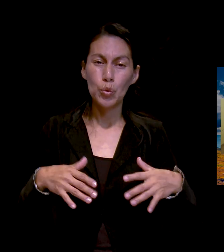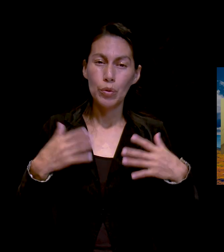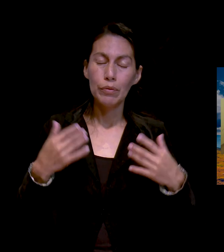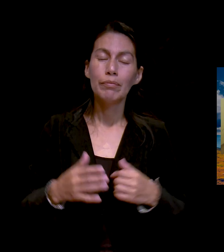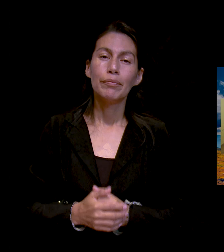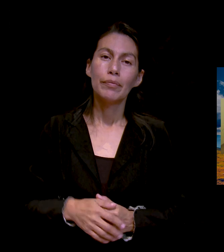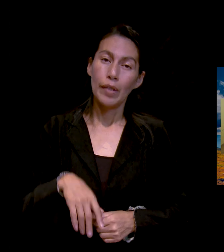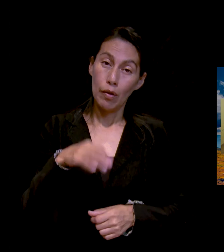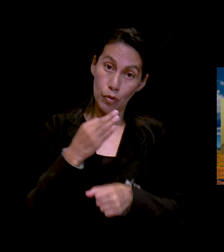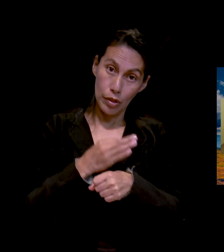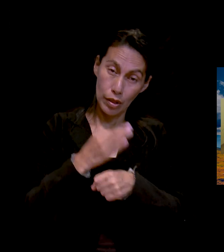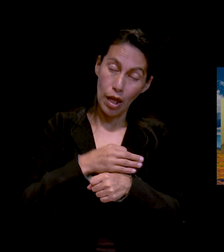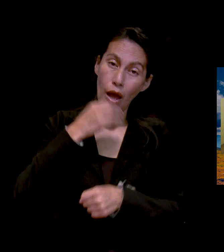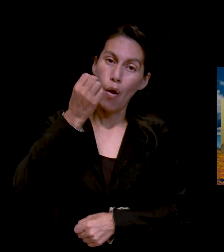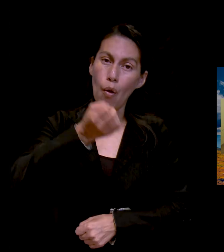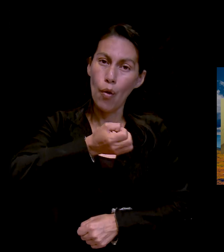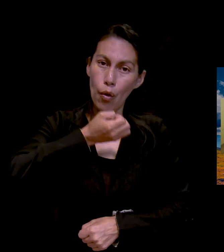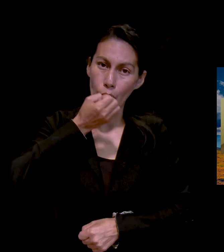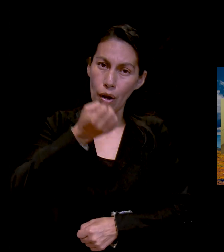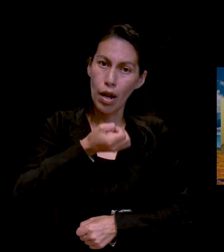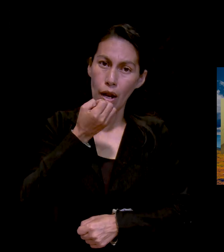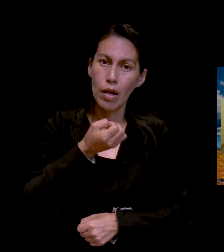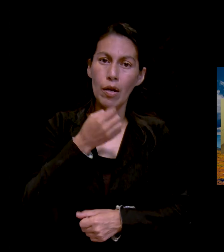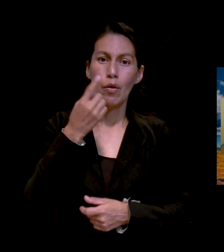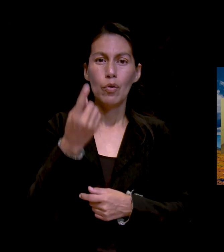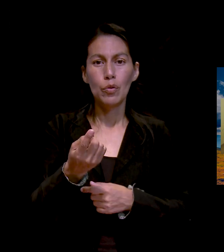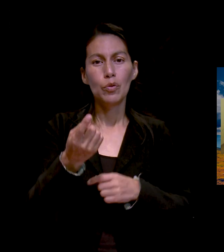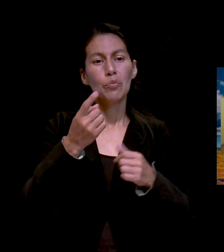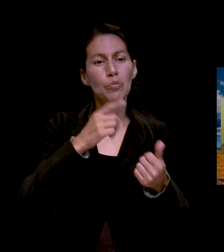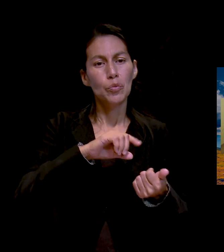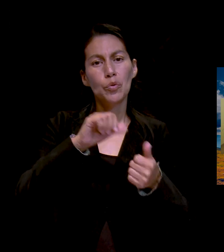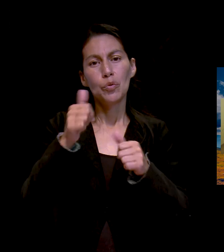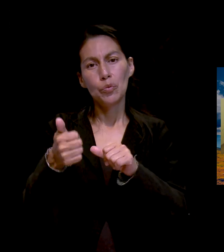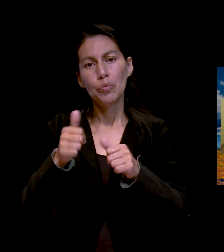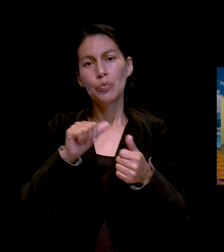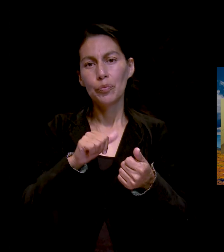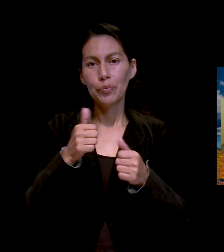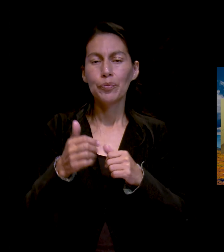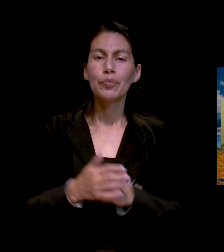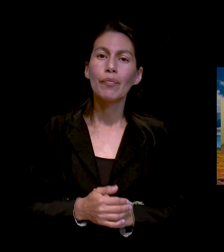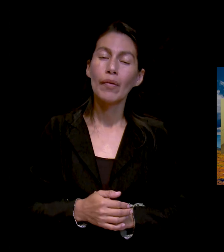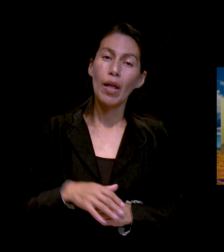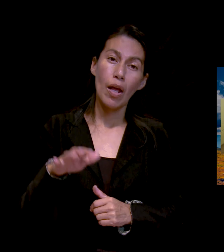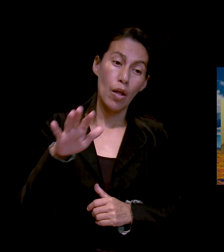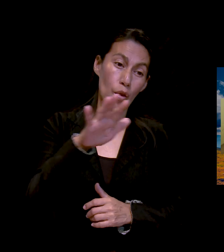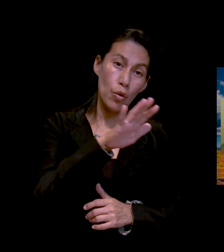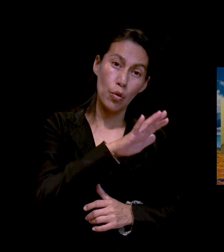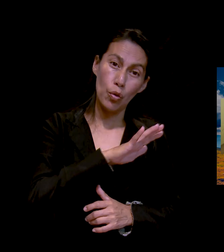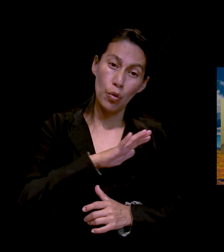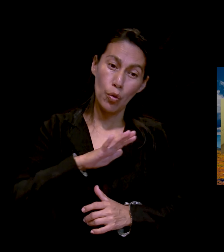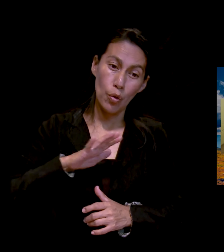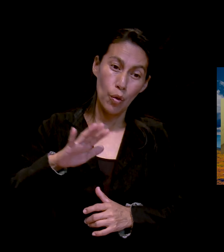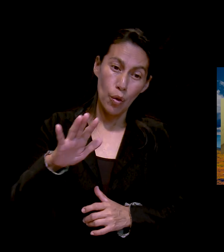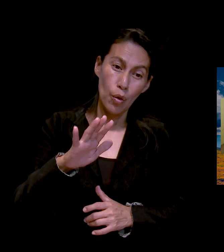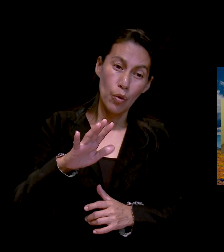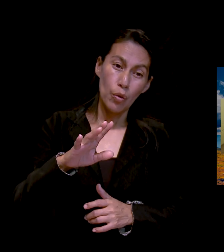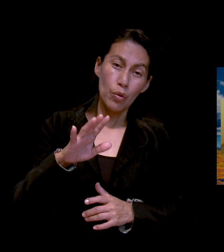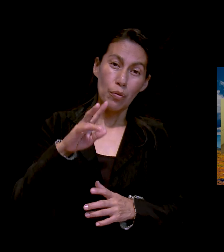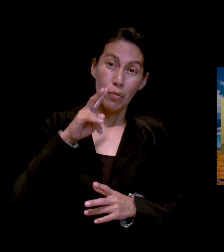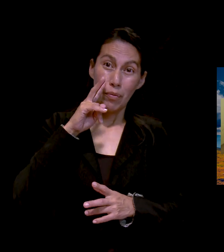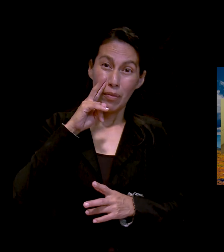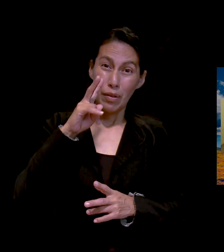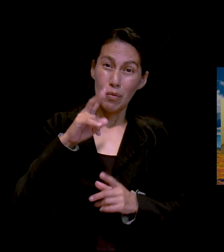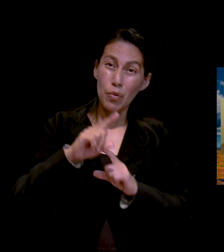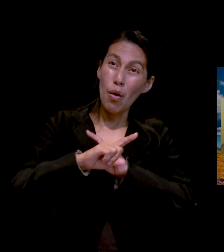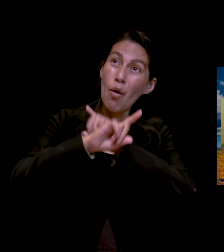juntos los unos por los otros para que nada pueda impedir que la gloria de Dios brille, brille